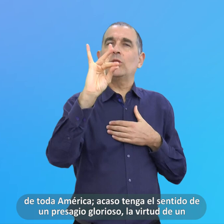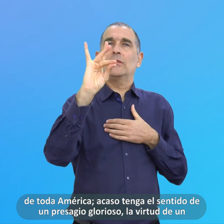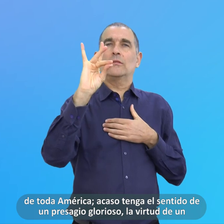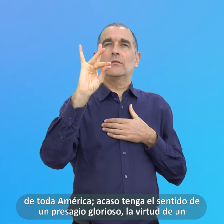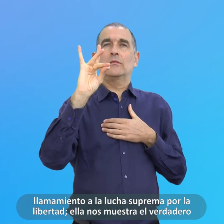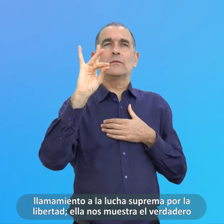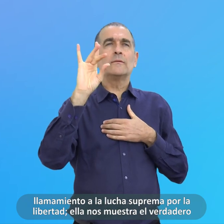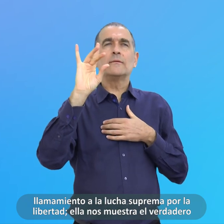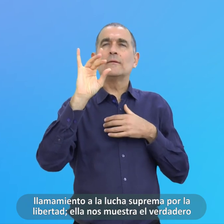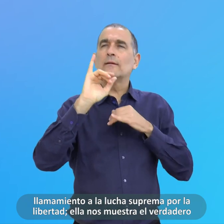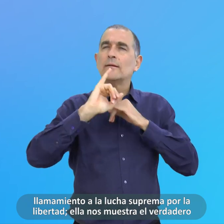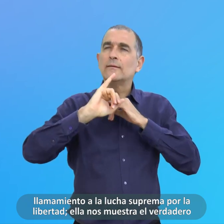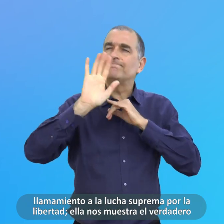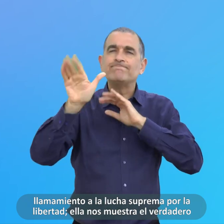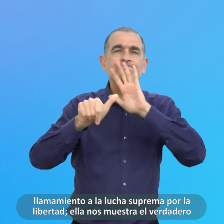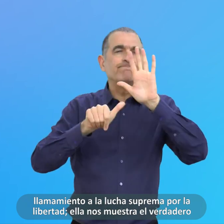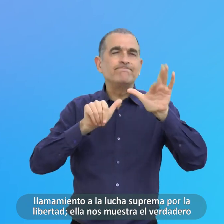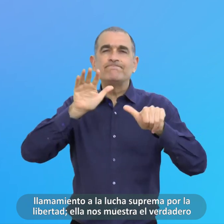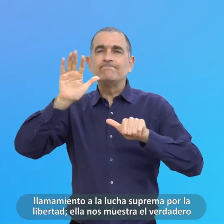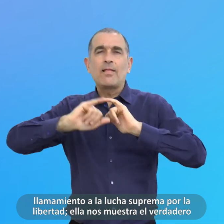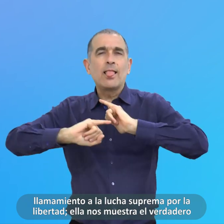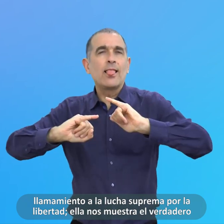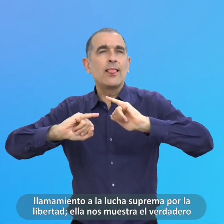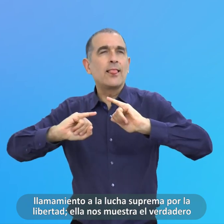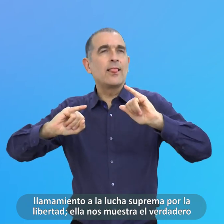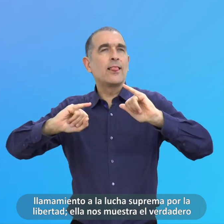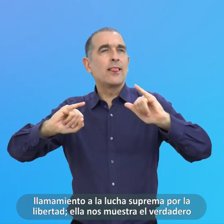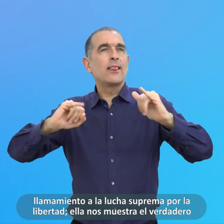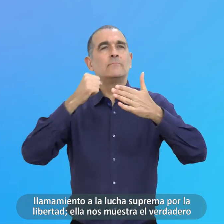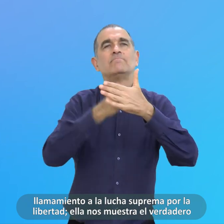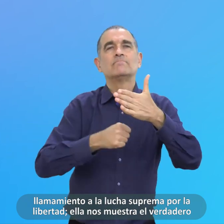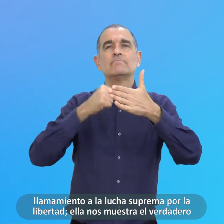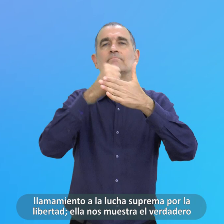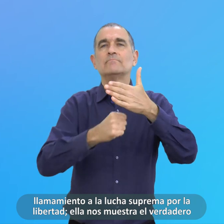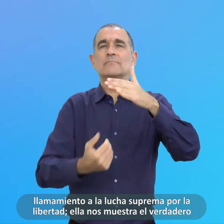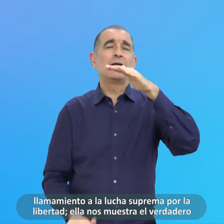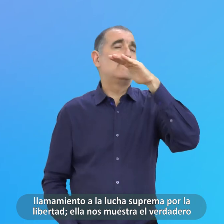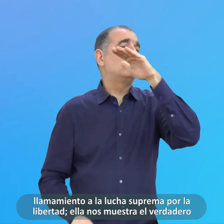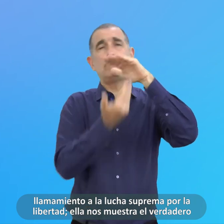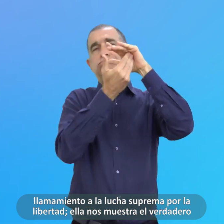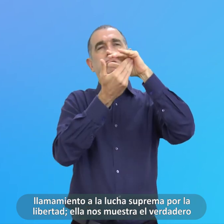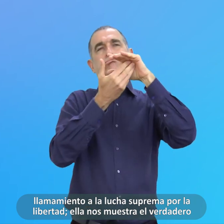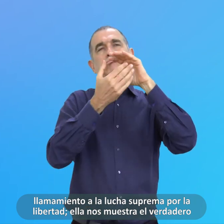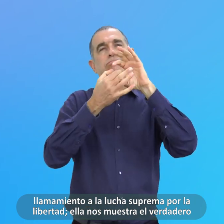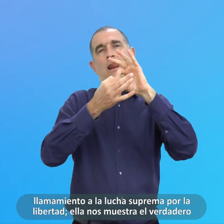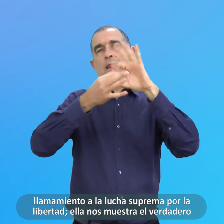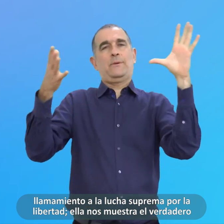De De Un Llamamiento A Lucha Suprema Por La